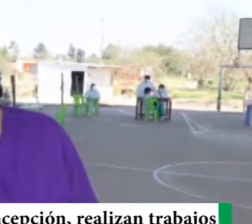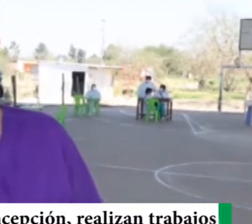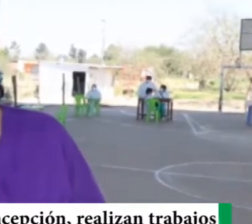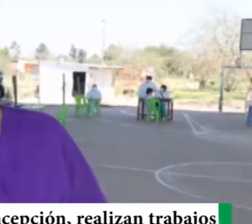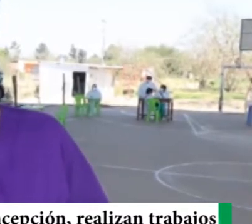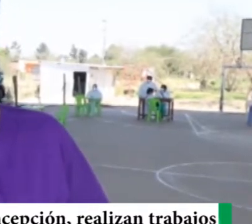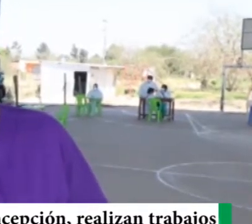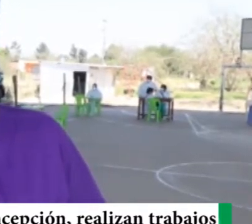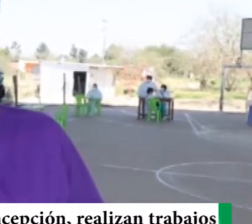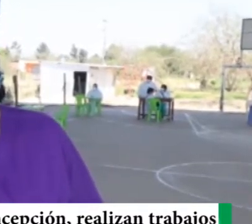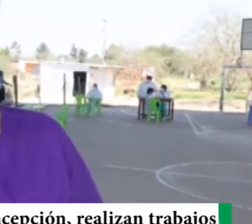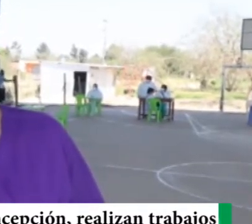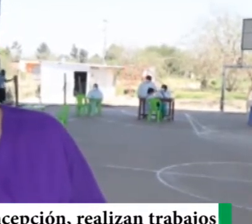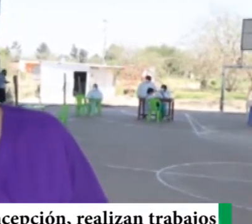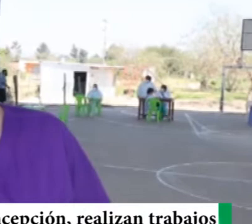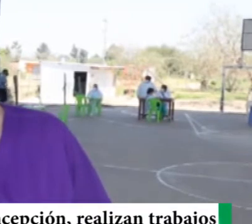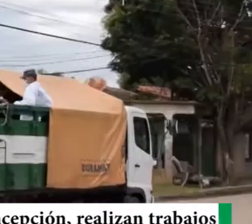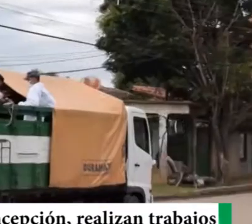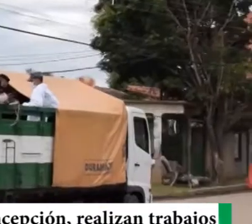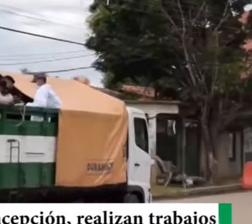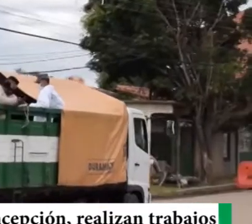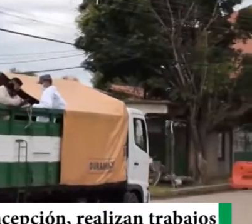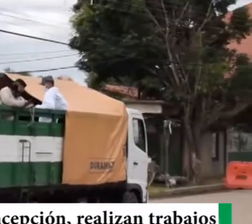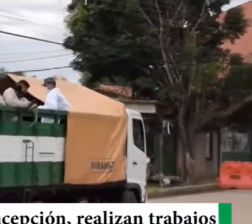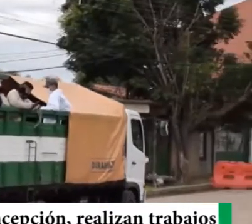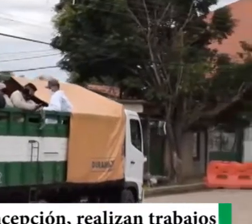para poder brindarles, la atención correspondiente.